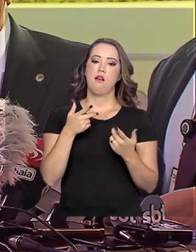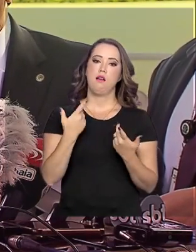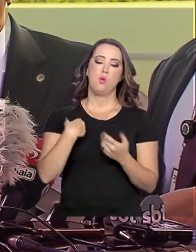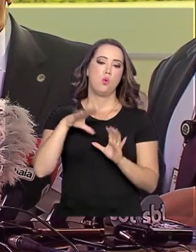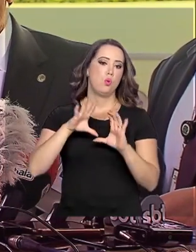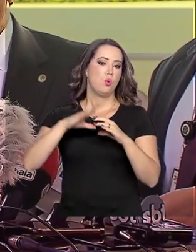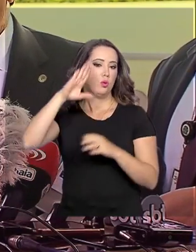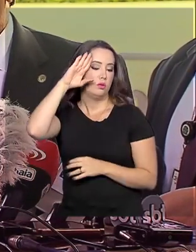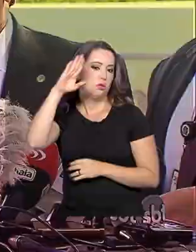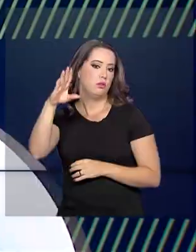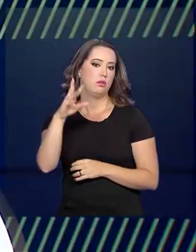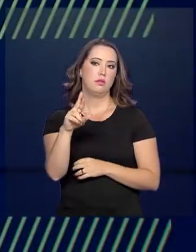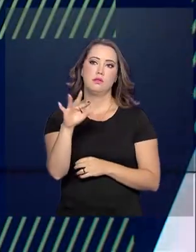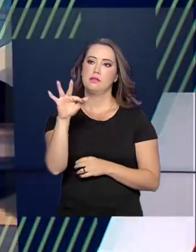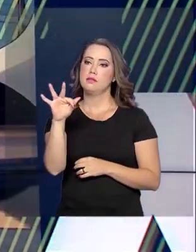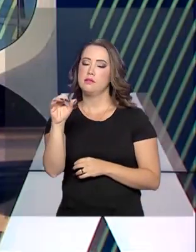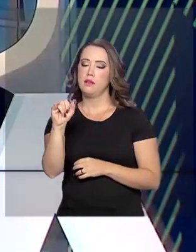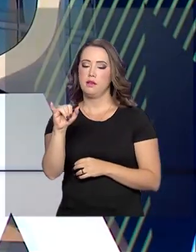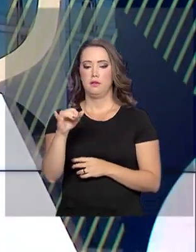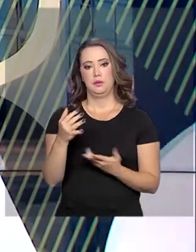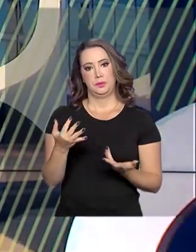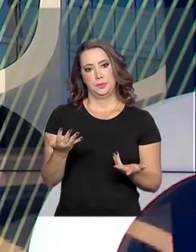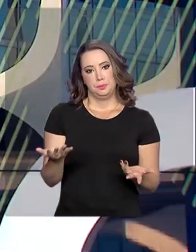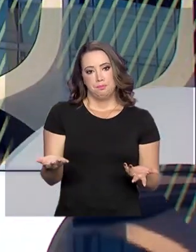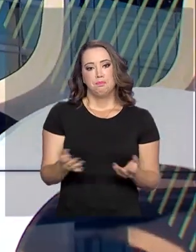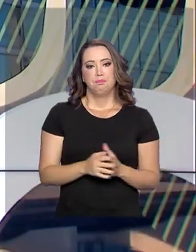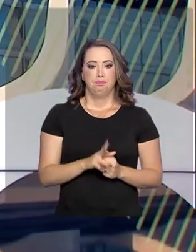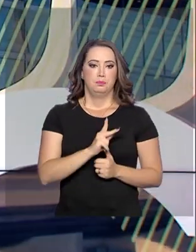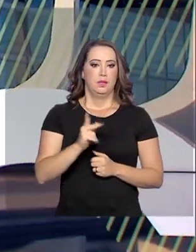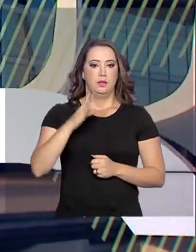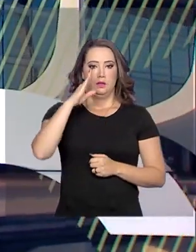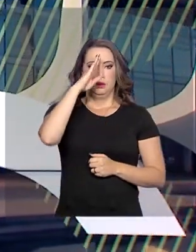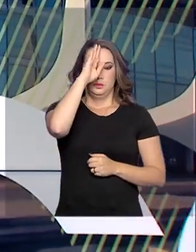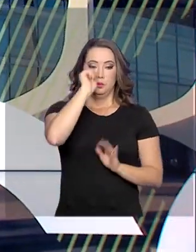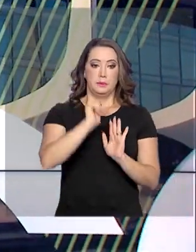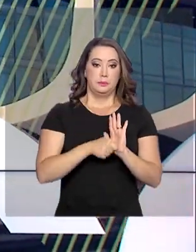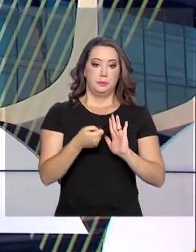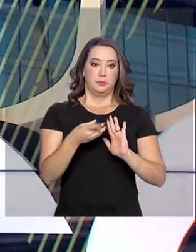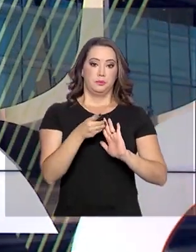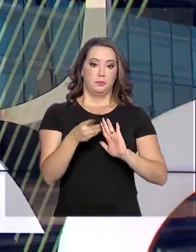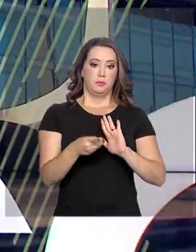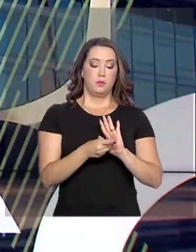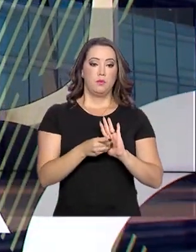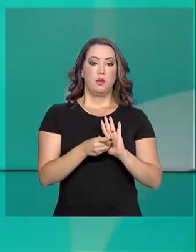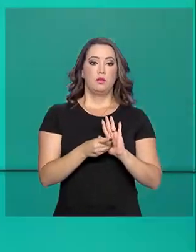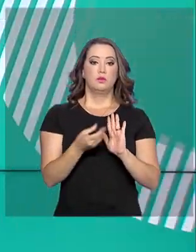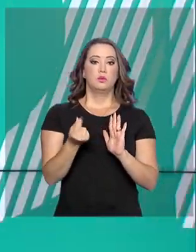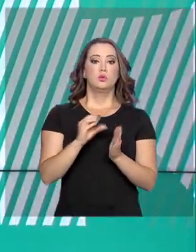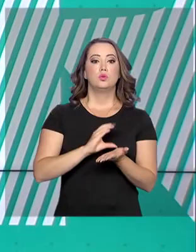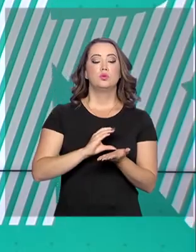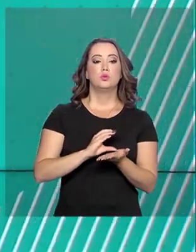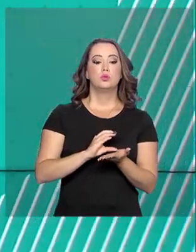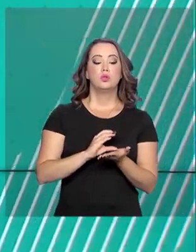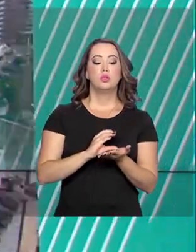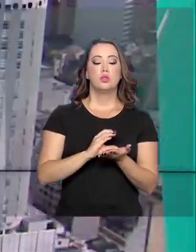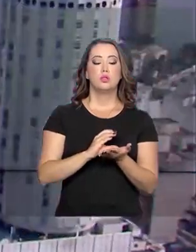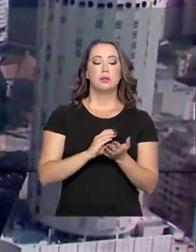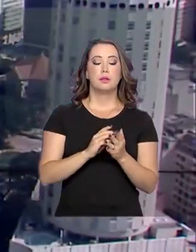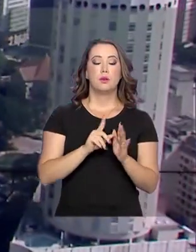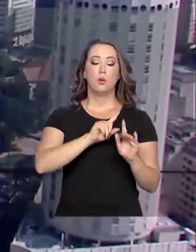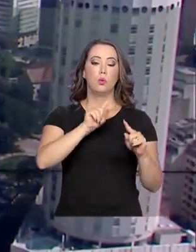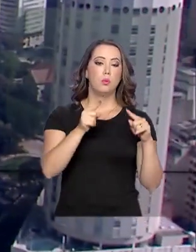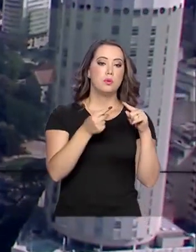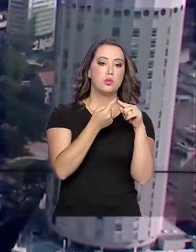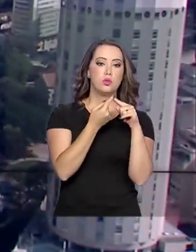Força Armada, Receita. E o presidente Jair Bolsonaro assinou um decreto que prevê destinação correta aos